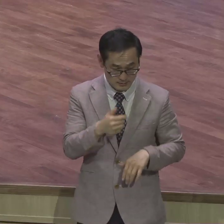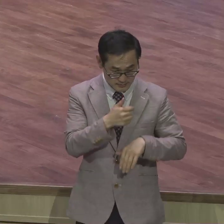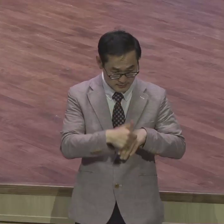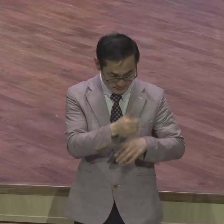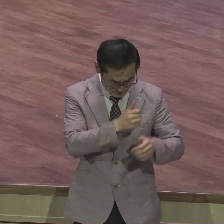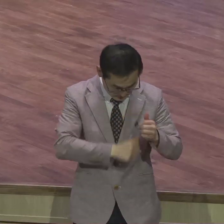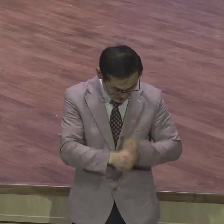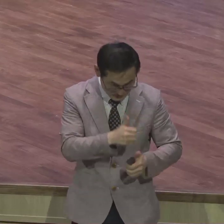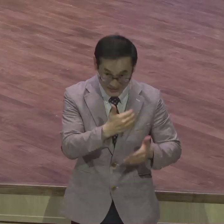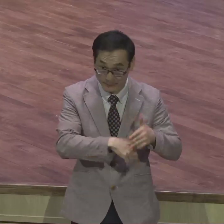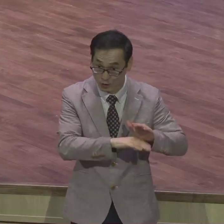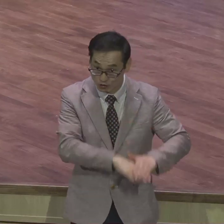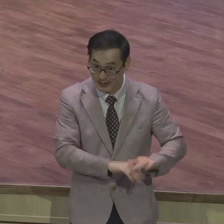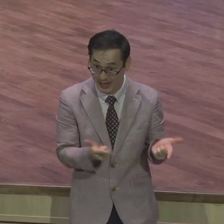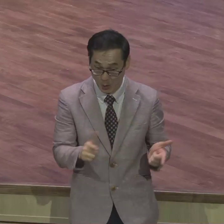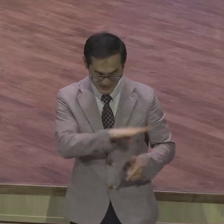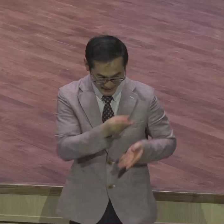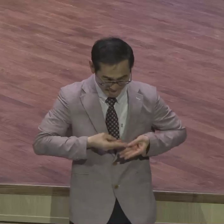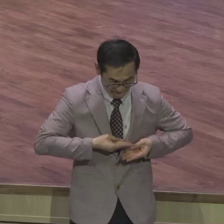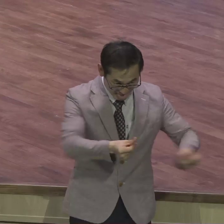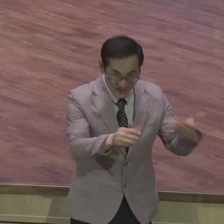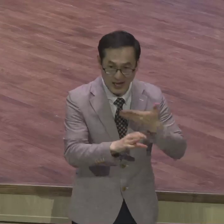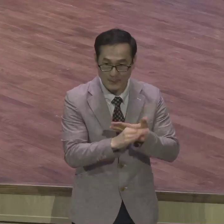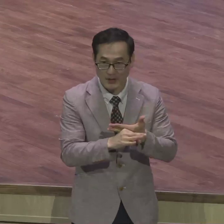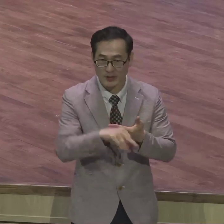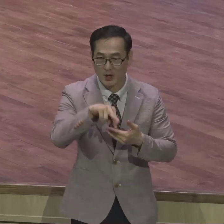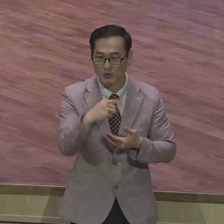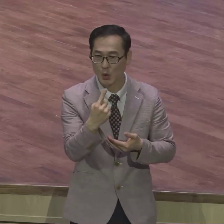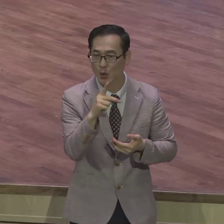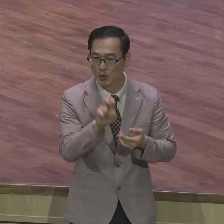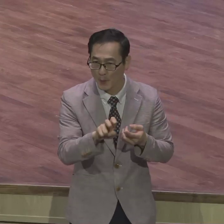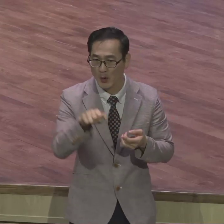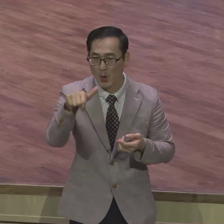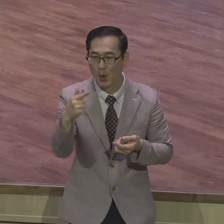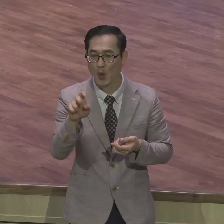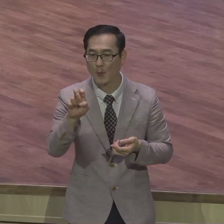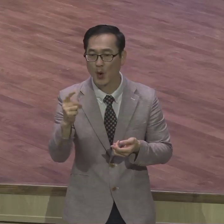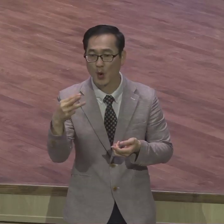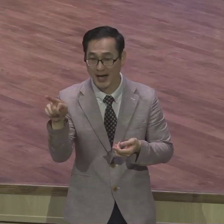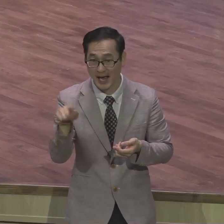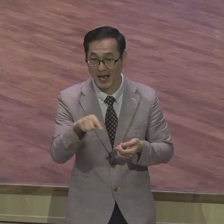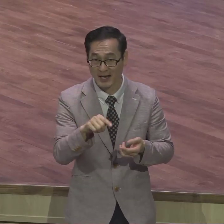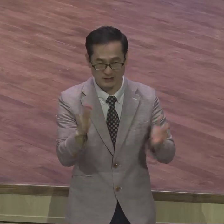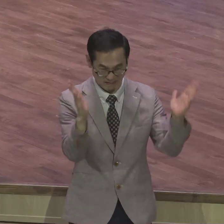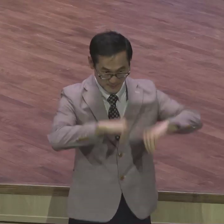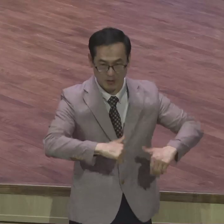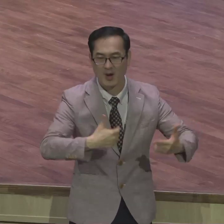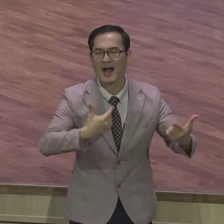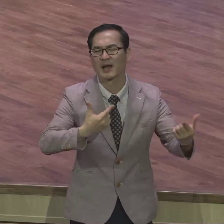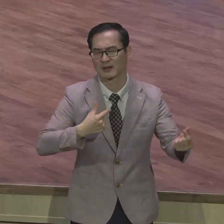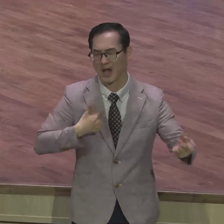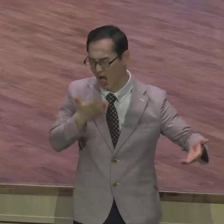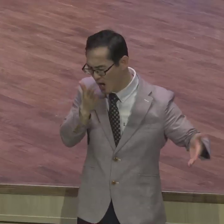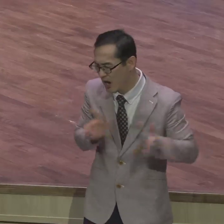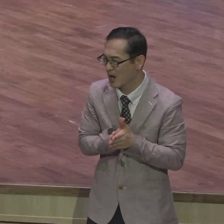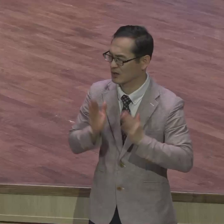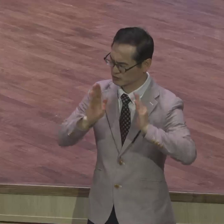소동과 같이 되고 고모라와 같았으리로다 함과 같으니라 사도